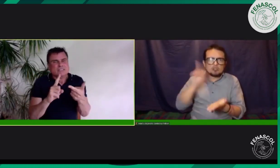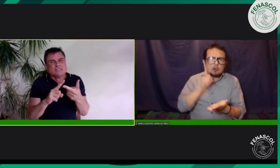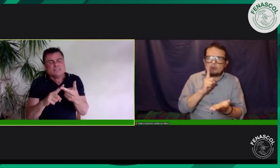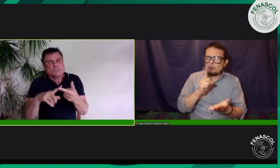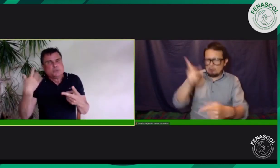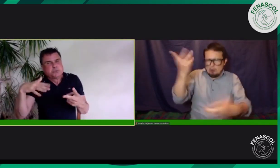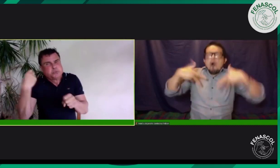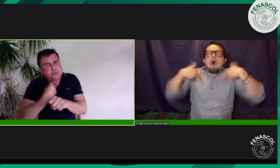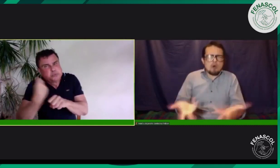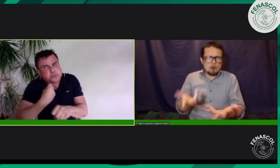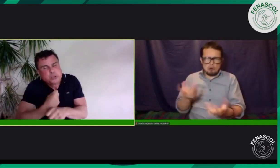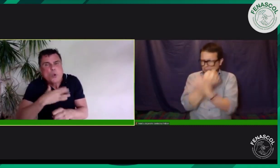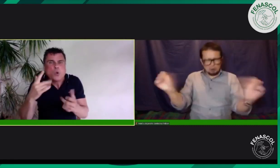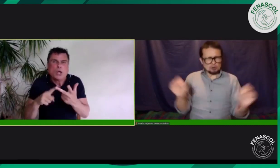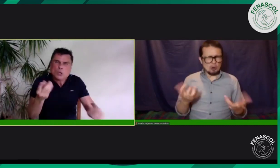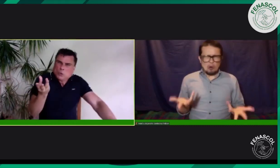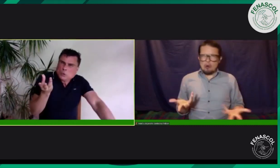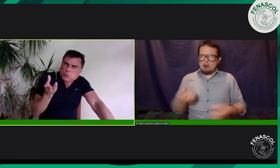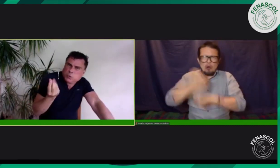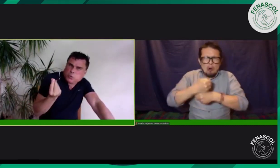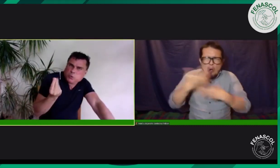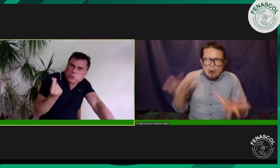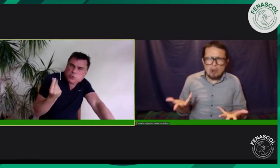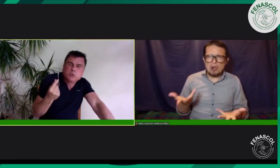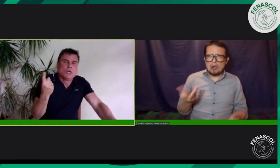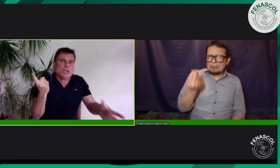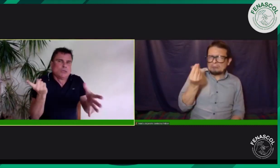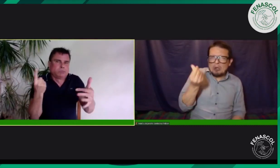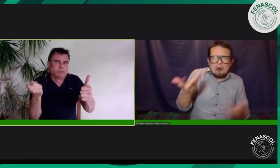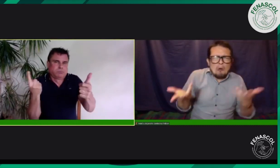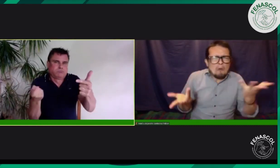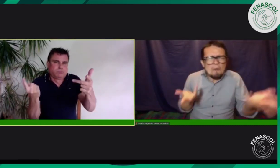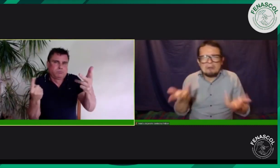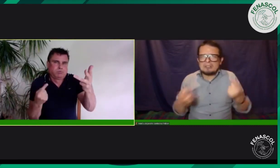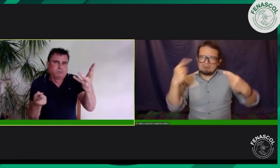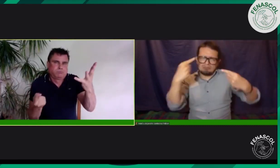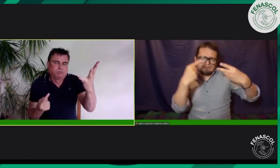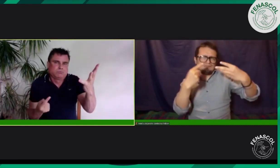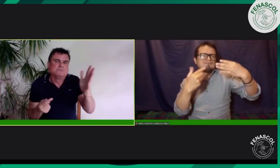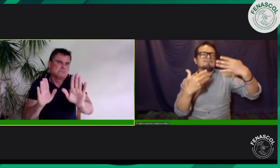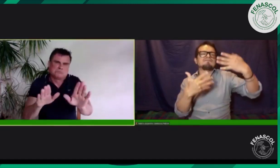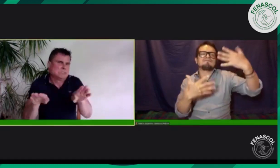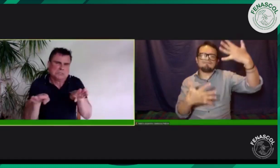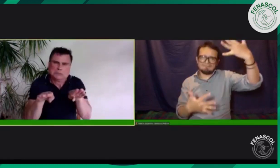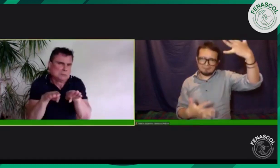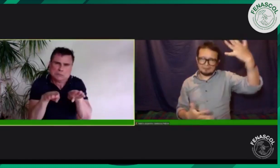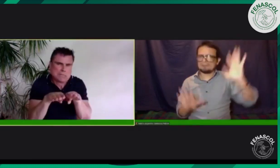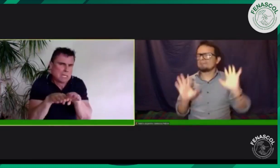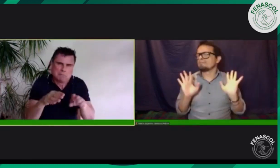imposible, es un trabajo muy duro o va a requerir de mucho dinero y muchas otras cosas más que puedan